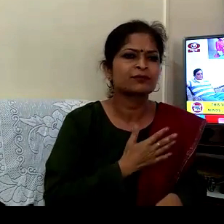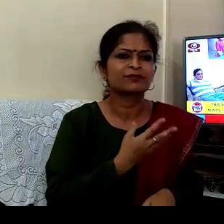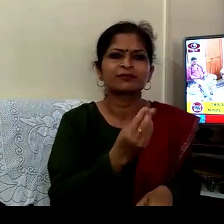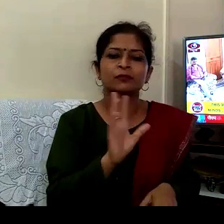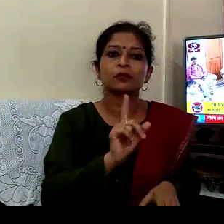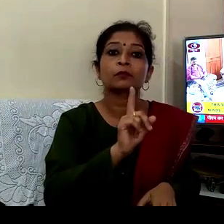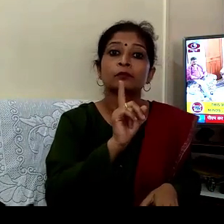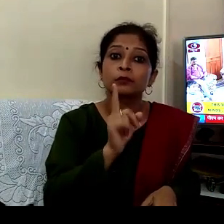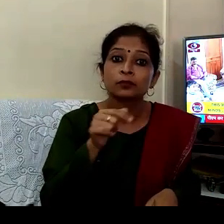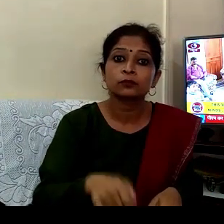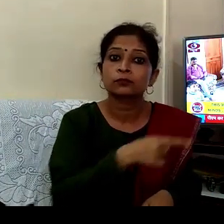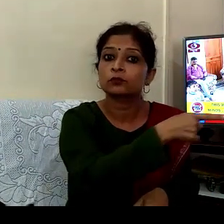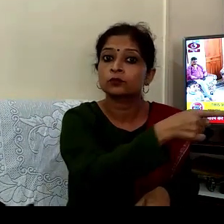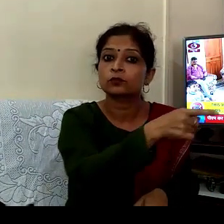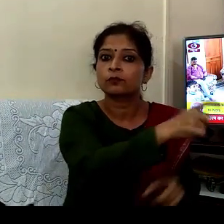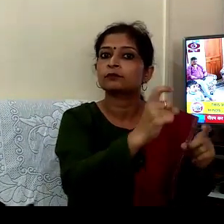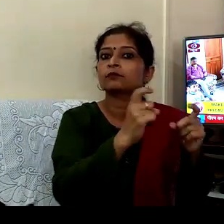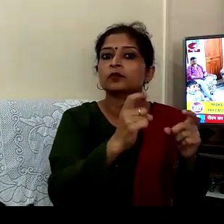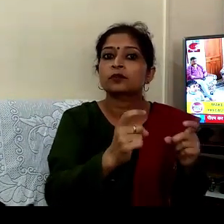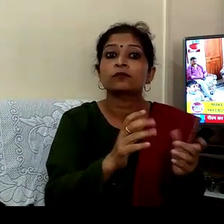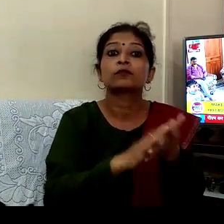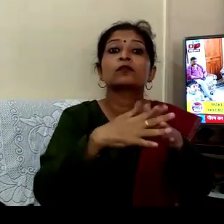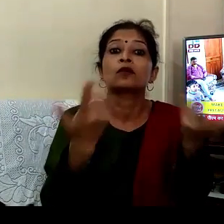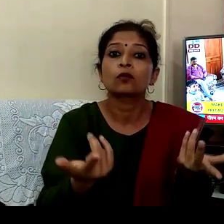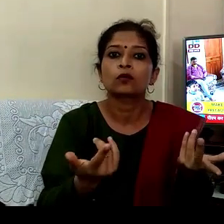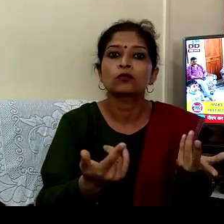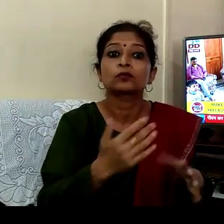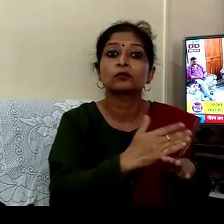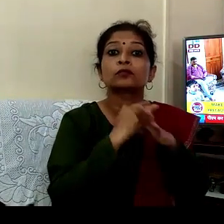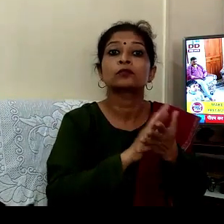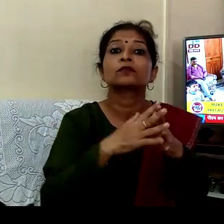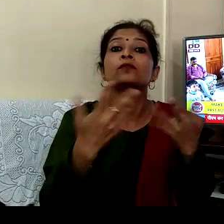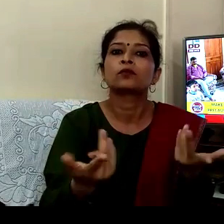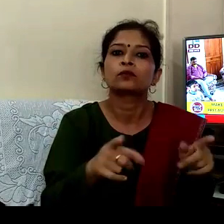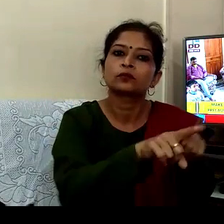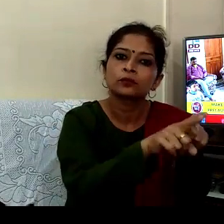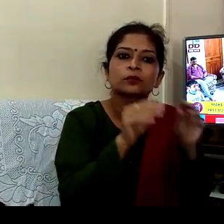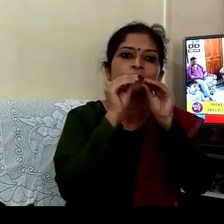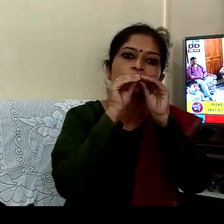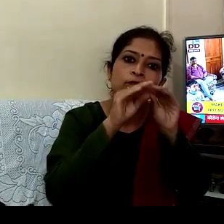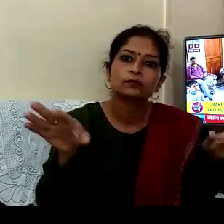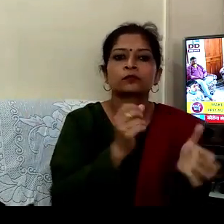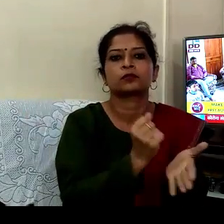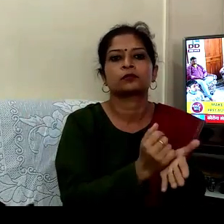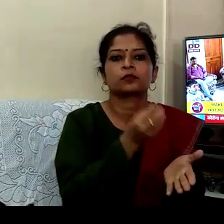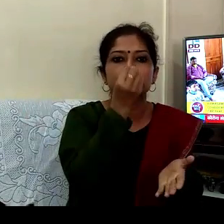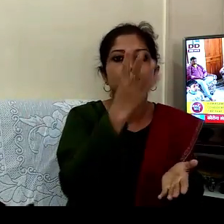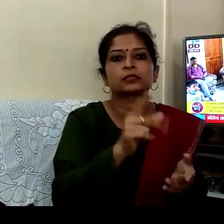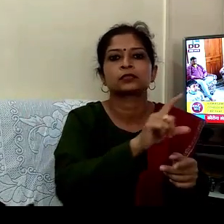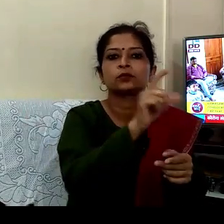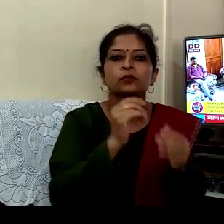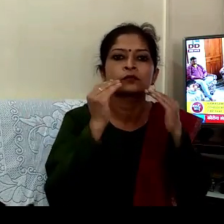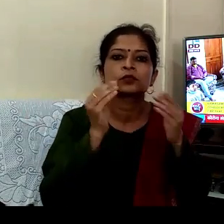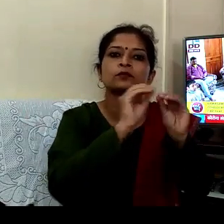گے سیم ٹائم کیر کرنے سے کیسے بچ سکتے ہیں وہ بڑے آرام سے لوگوں تک پہنچ جائے گا ہاں یہ